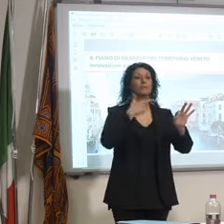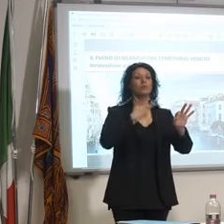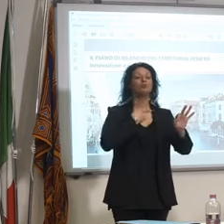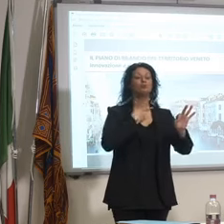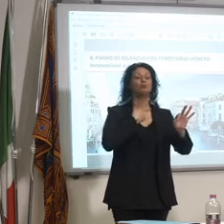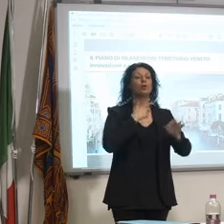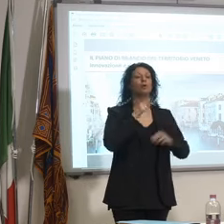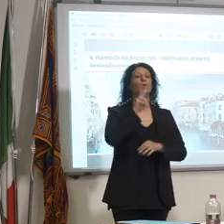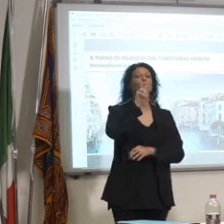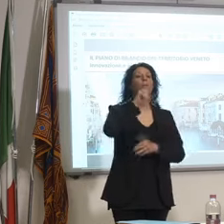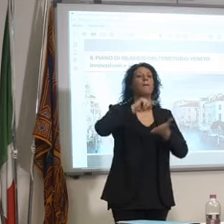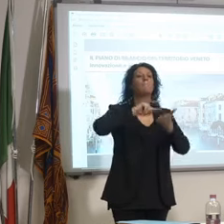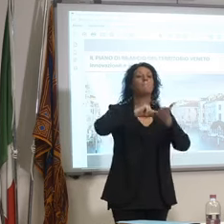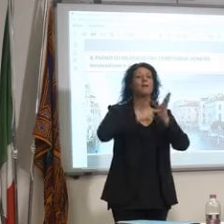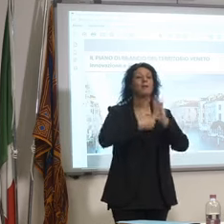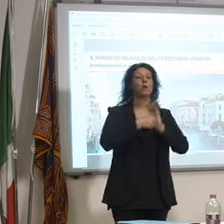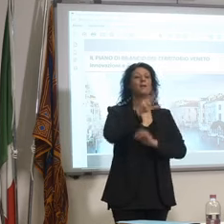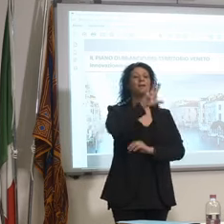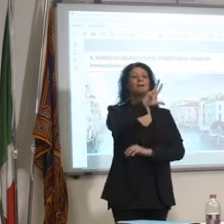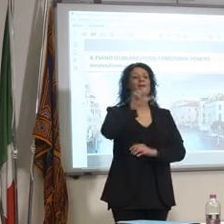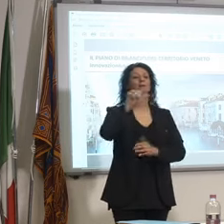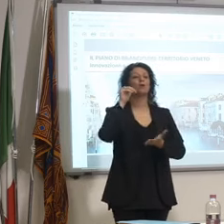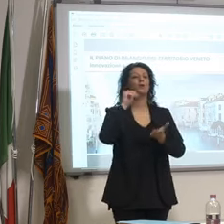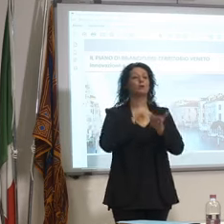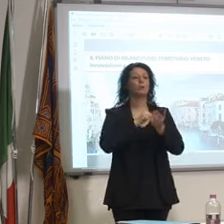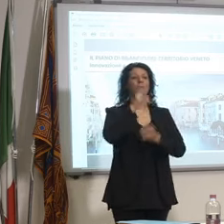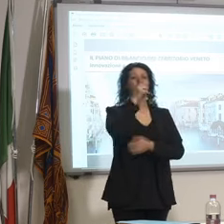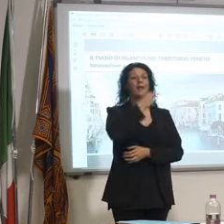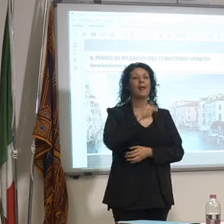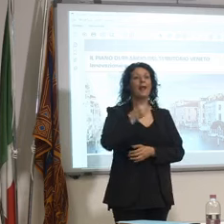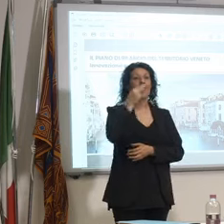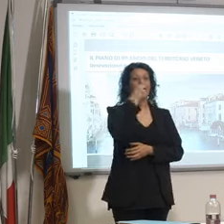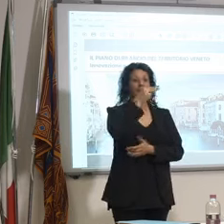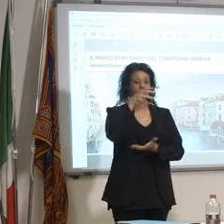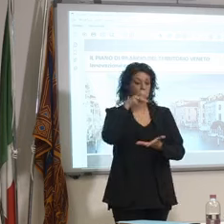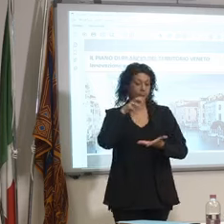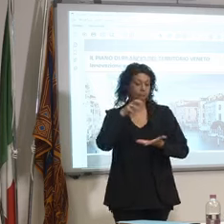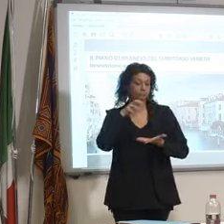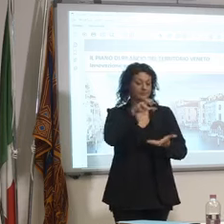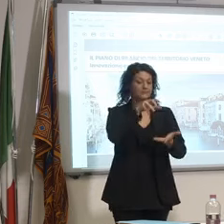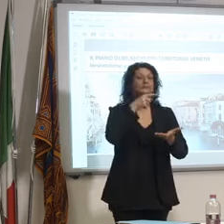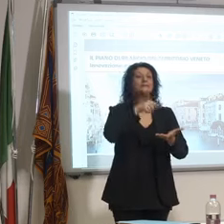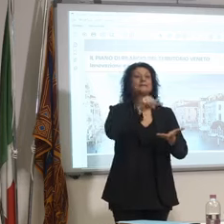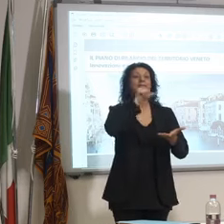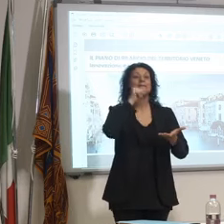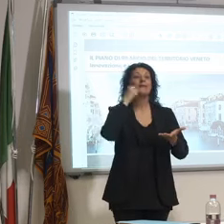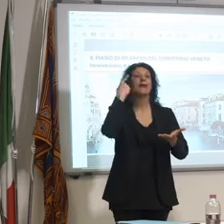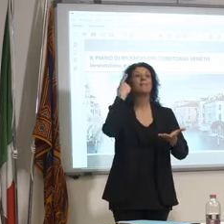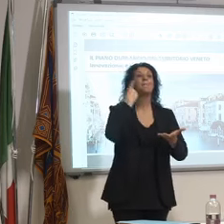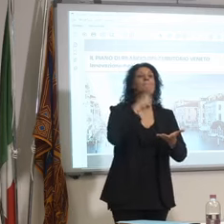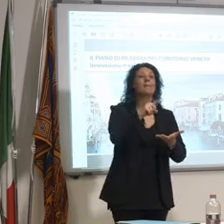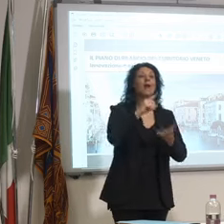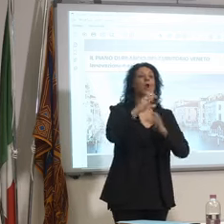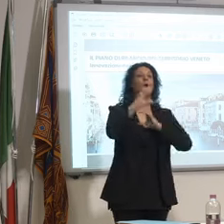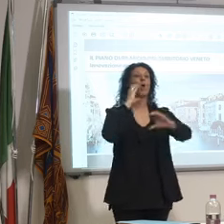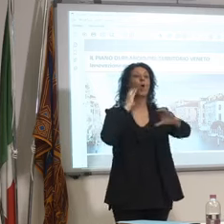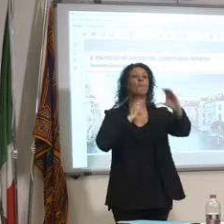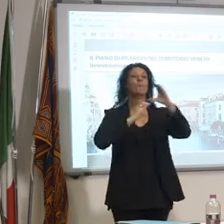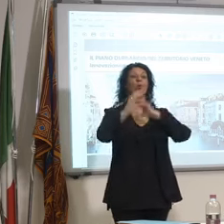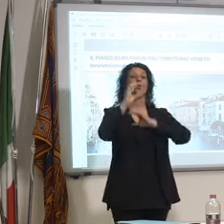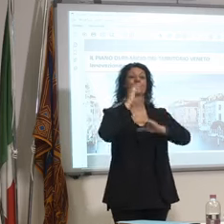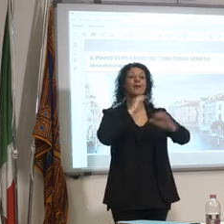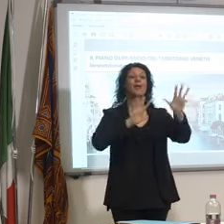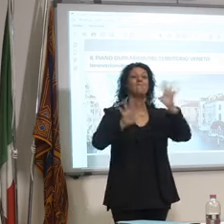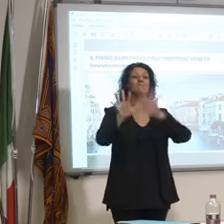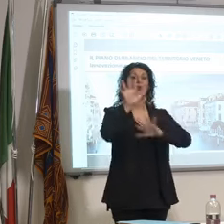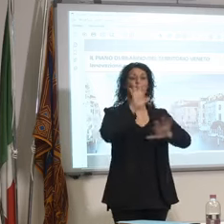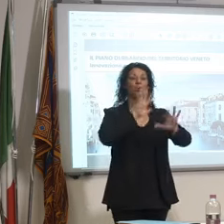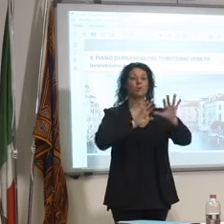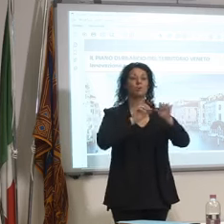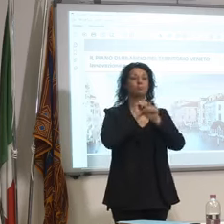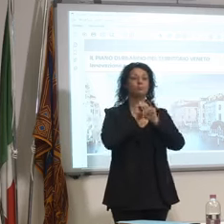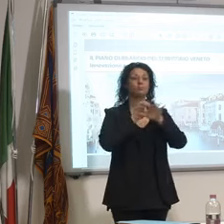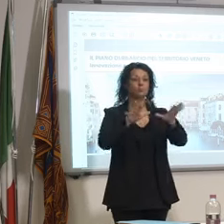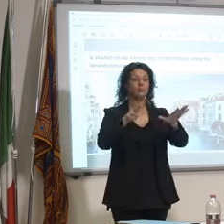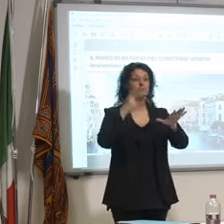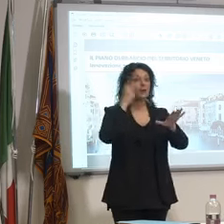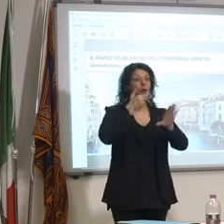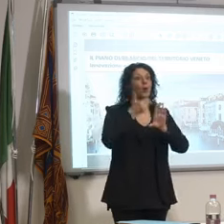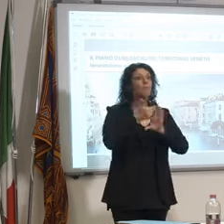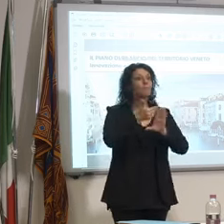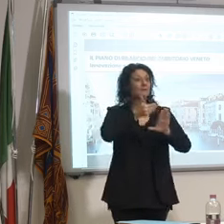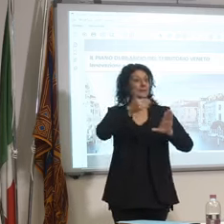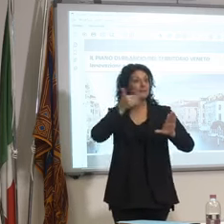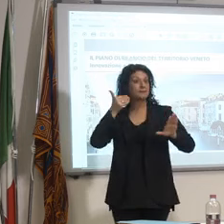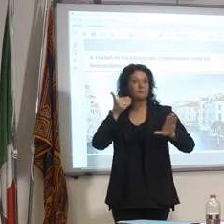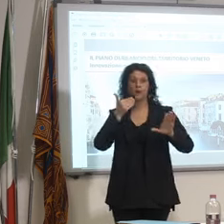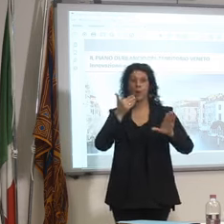300 mila euro messi a disposizione per la comunicazione cioè quindi non abbiamo mai avuto tutti questi soldi solo